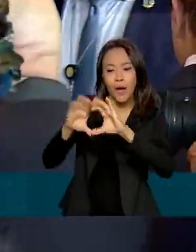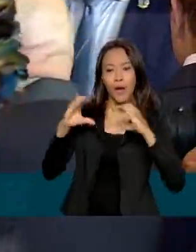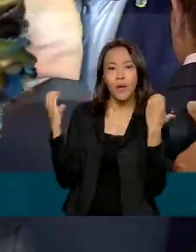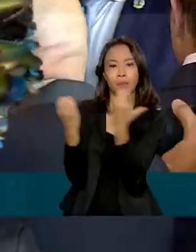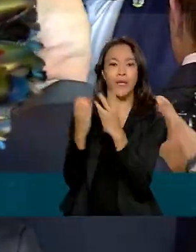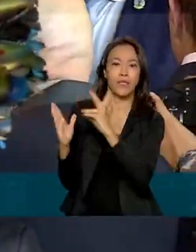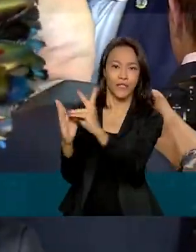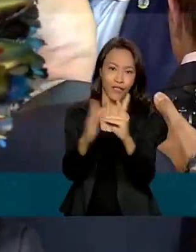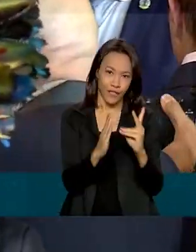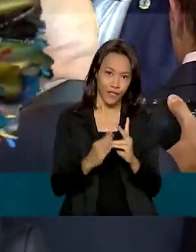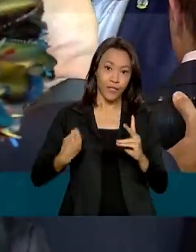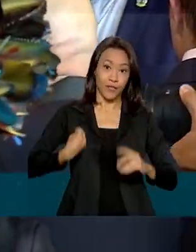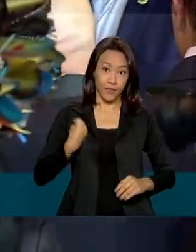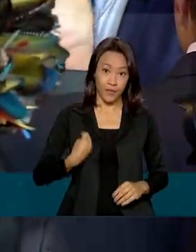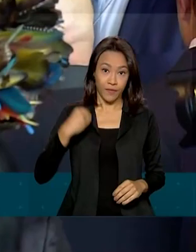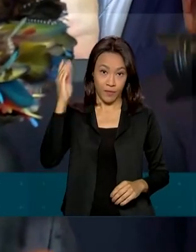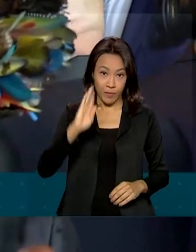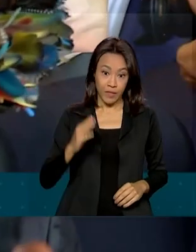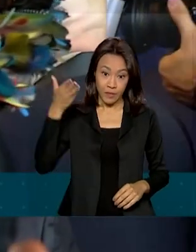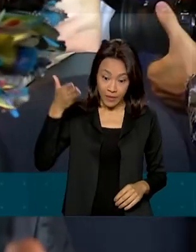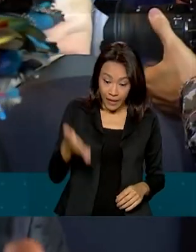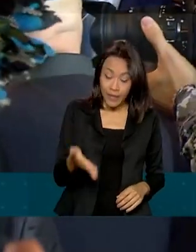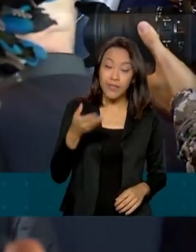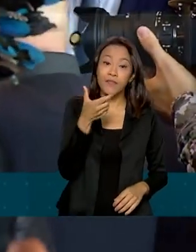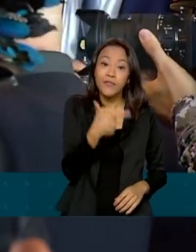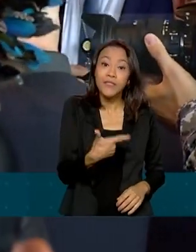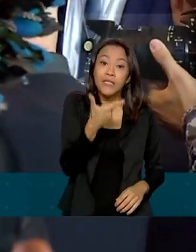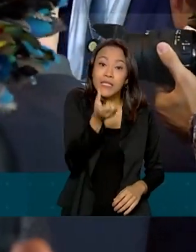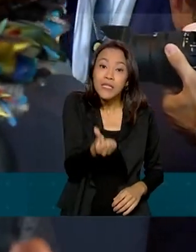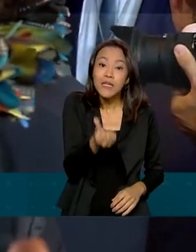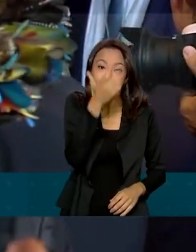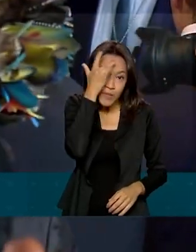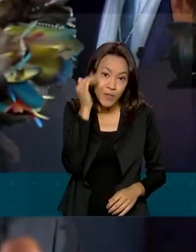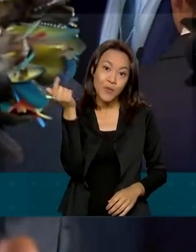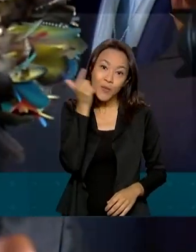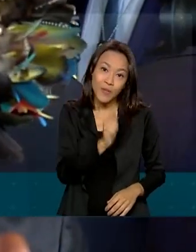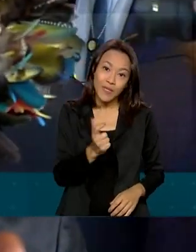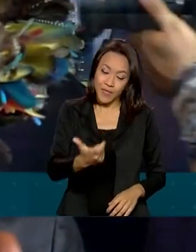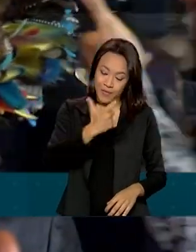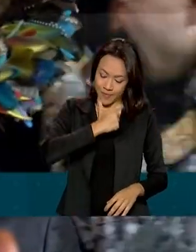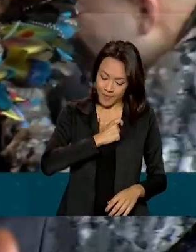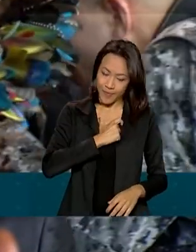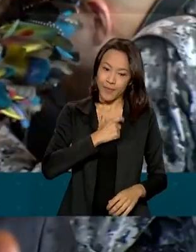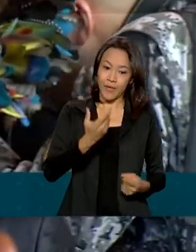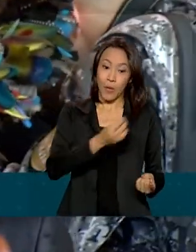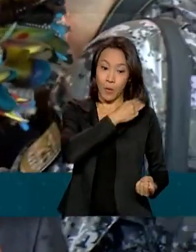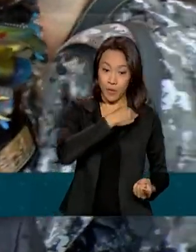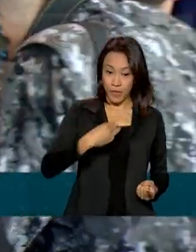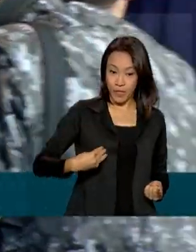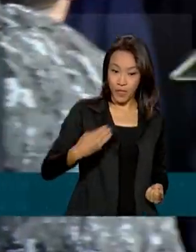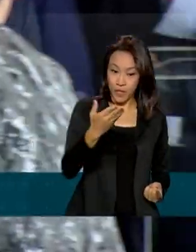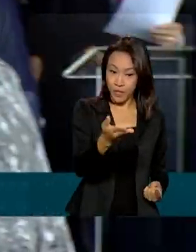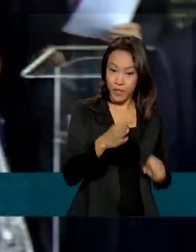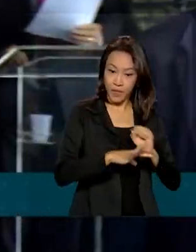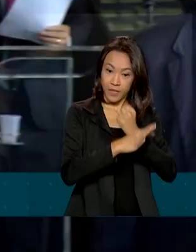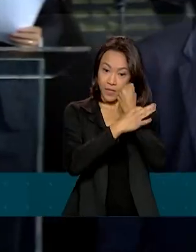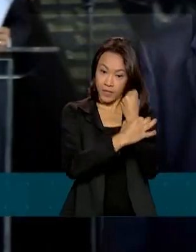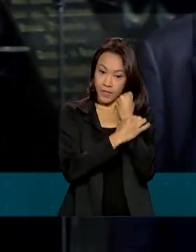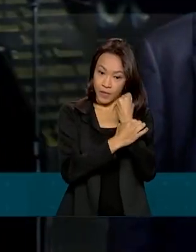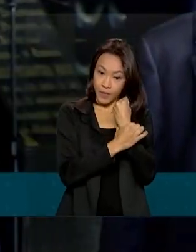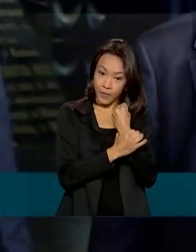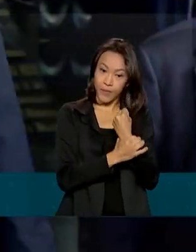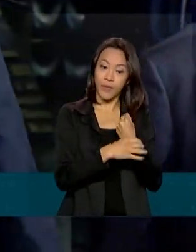Nesta edição, 26 pessoas foram agraciadas, entre elas os ministros da Segurança Institucional,